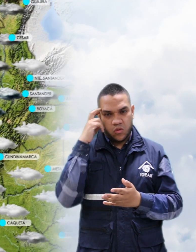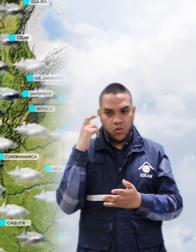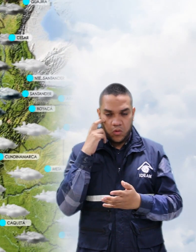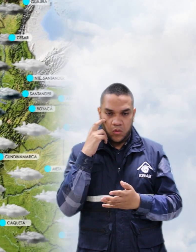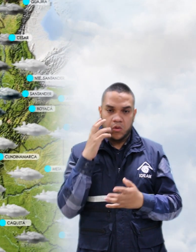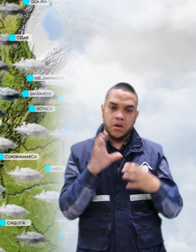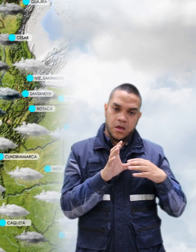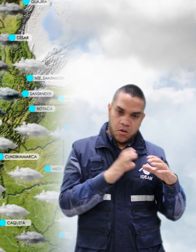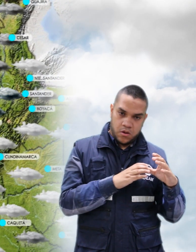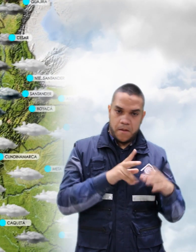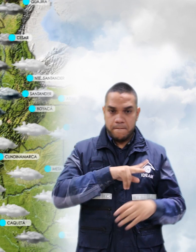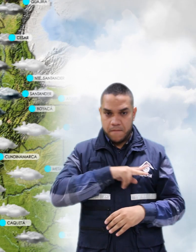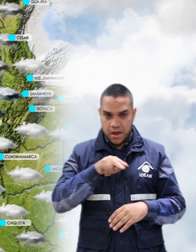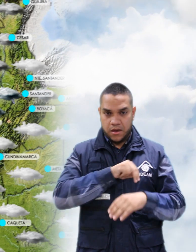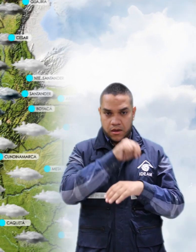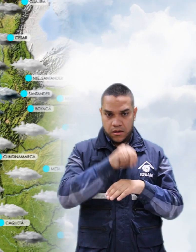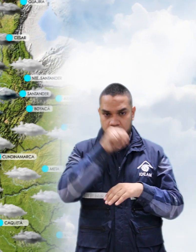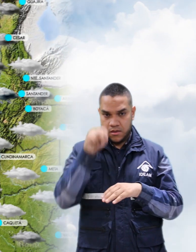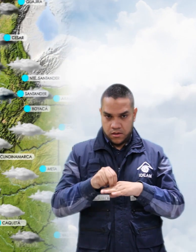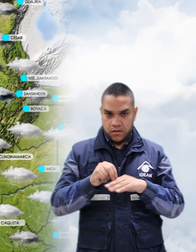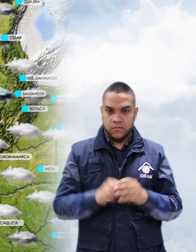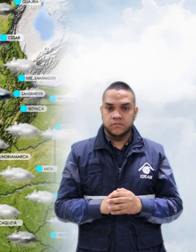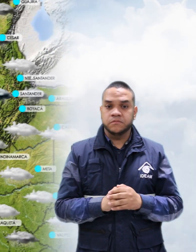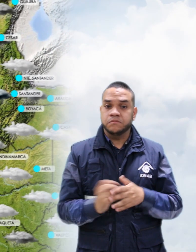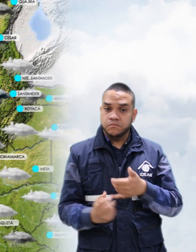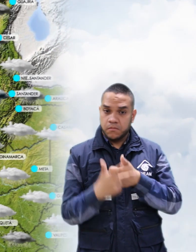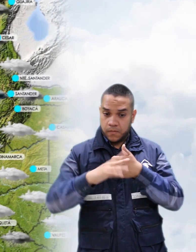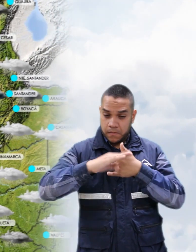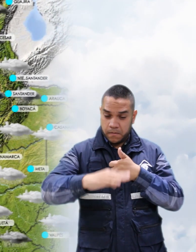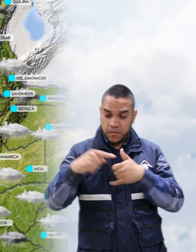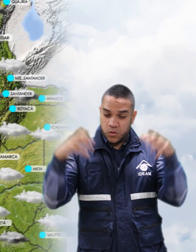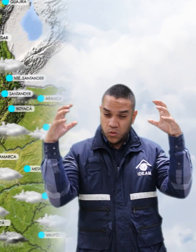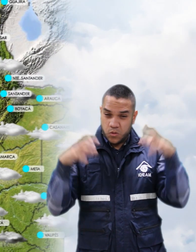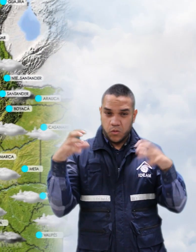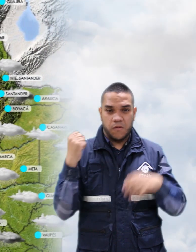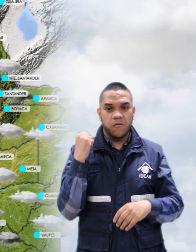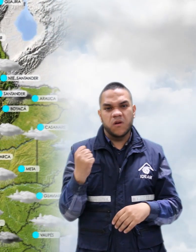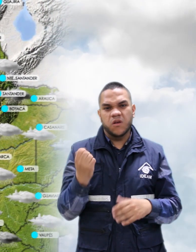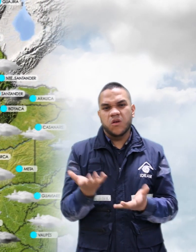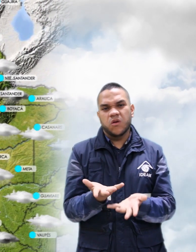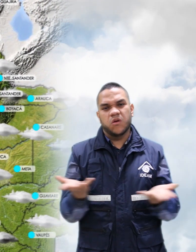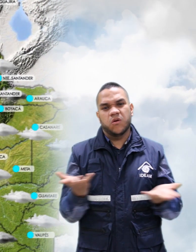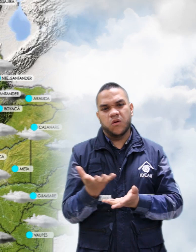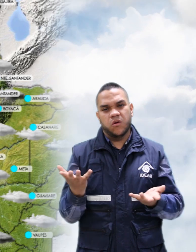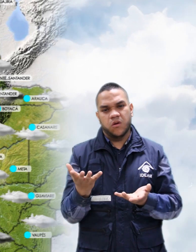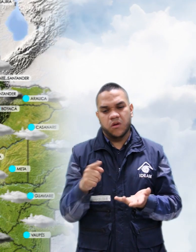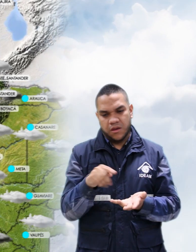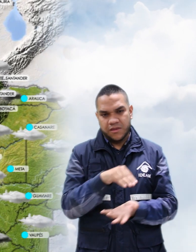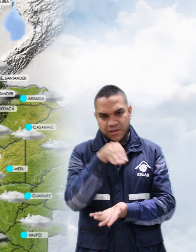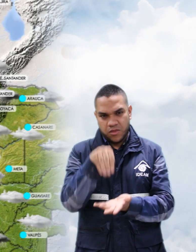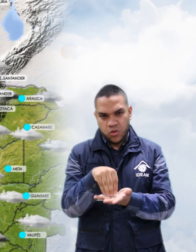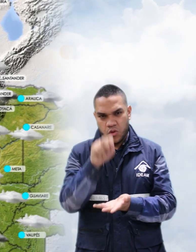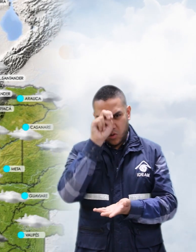de Cauca, Valle y Nariño. En la región Andina, las lluvias más fuertes se concentrarán en el centro y